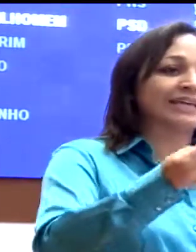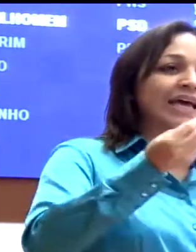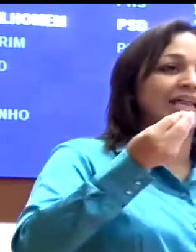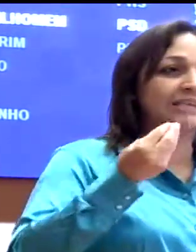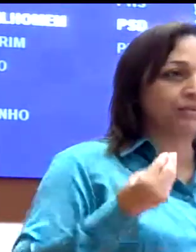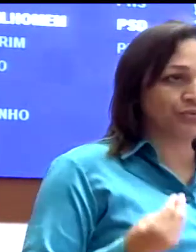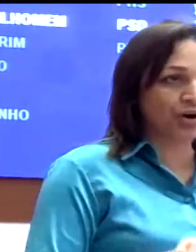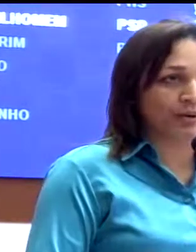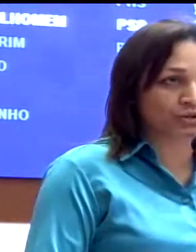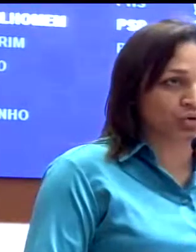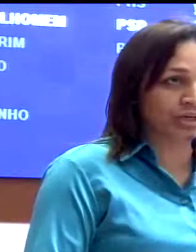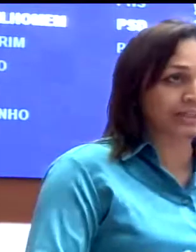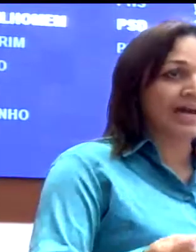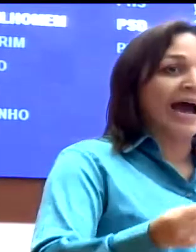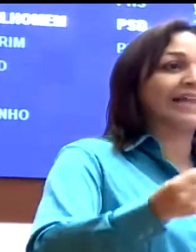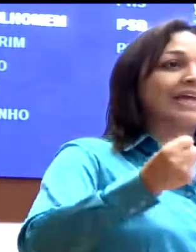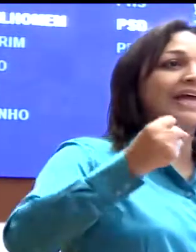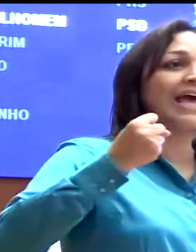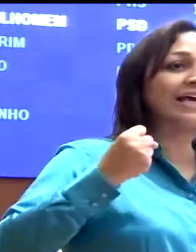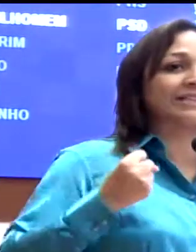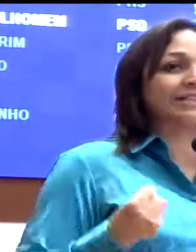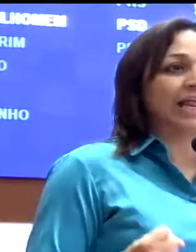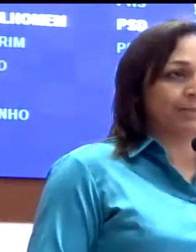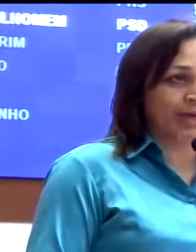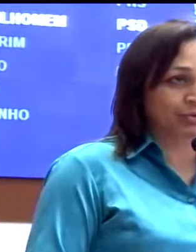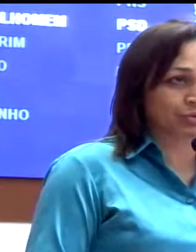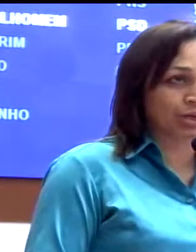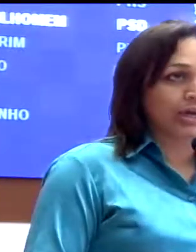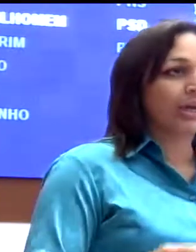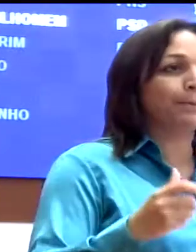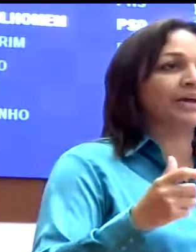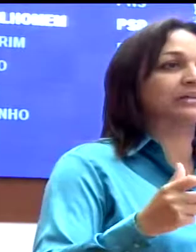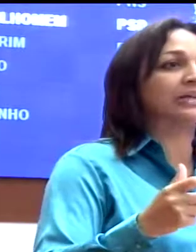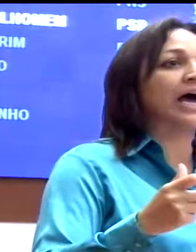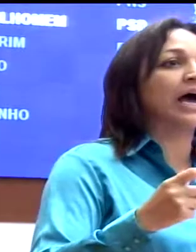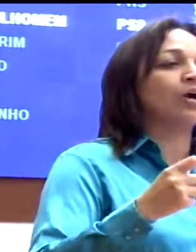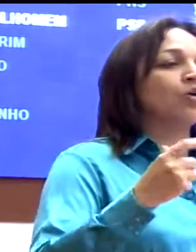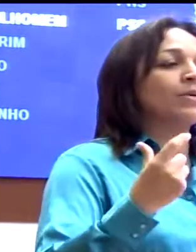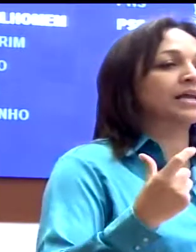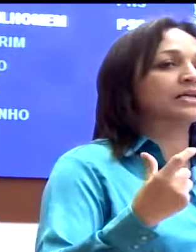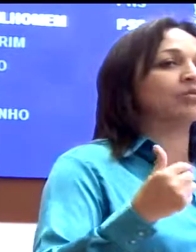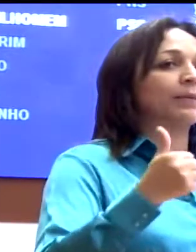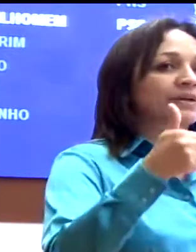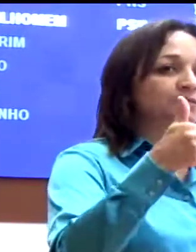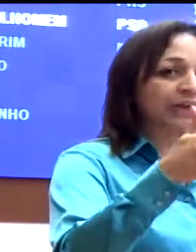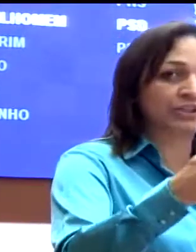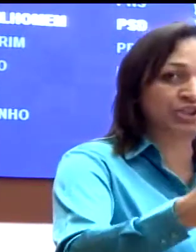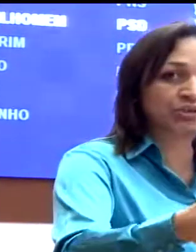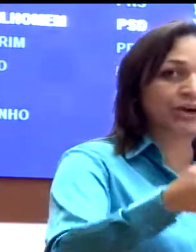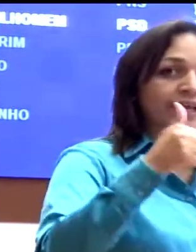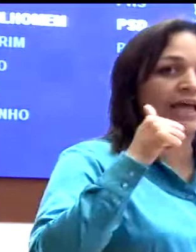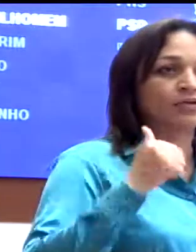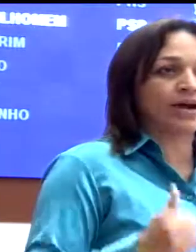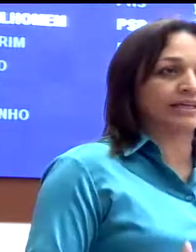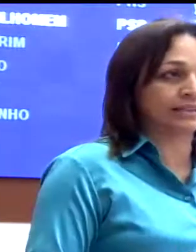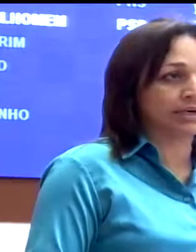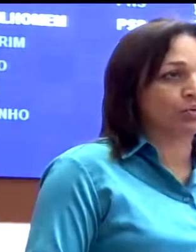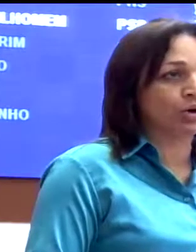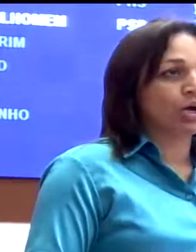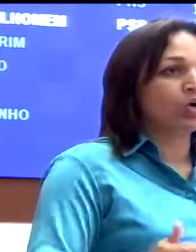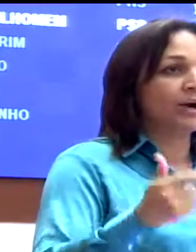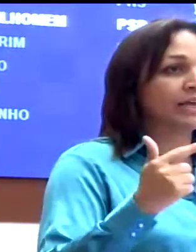verdade, a ter essas informações, a ter esses elementos e pensar o Maranhão na perspectiva da